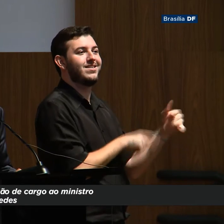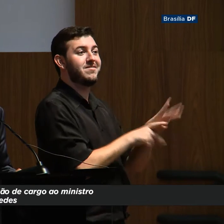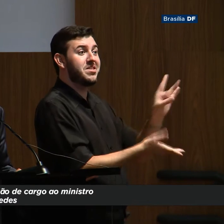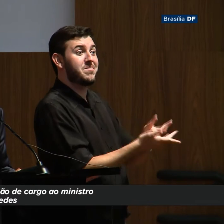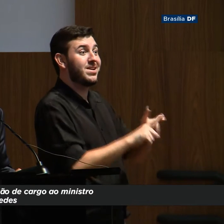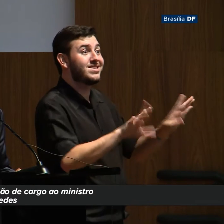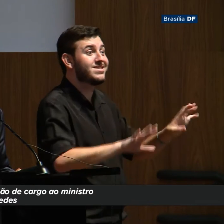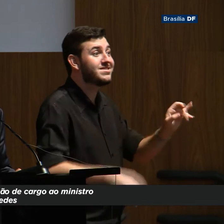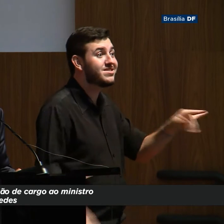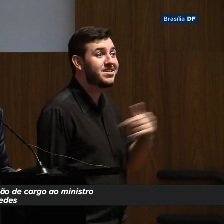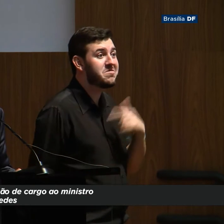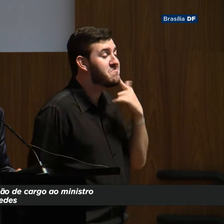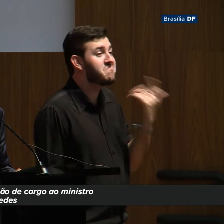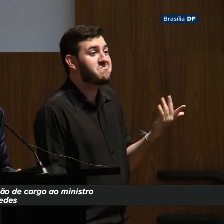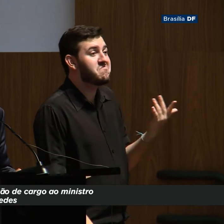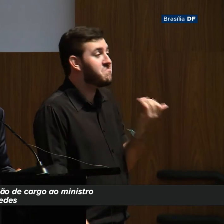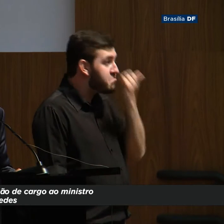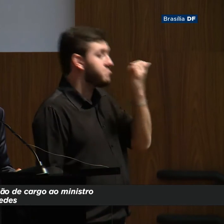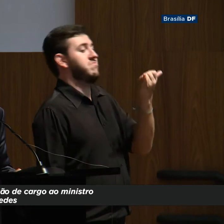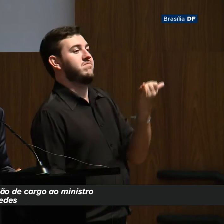temos sugestões também.